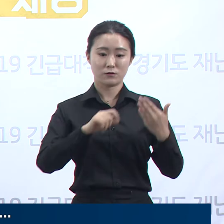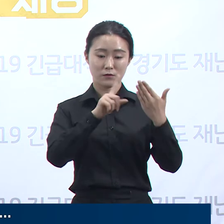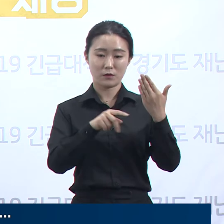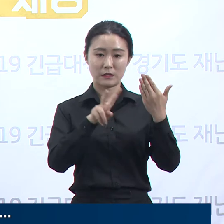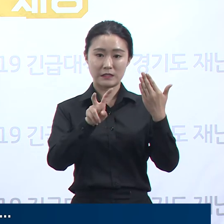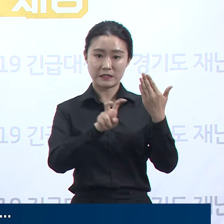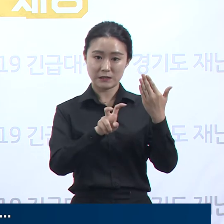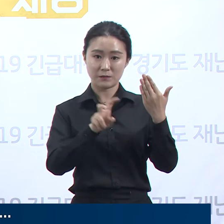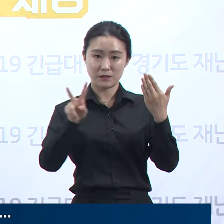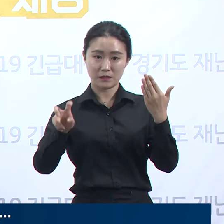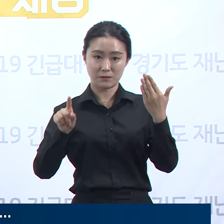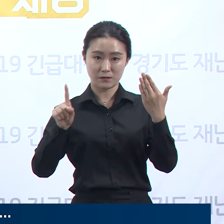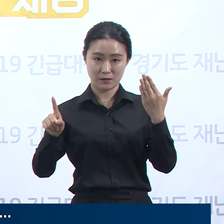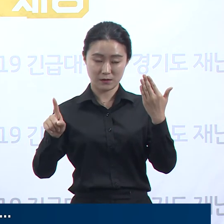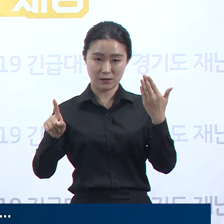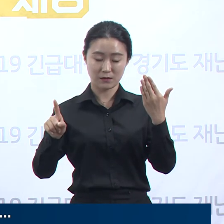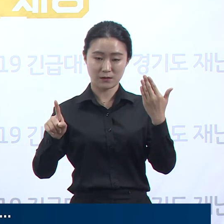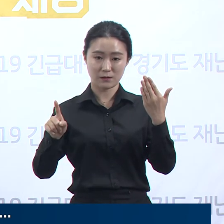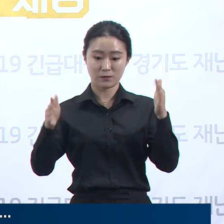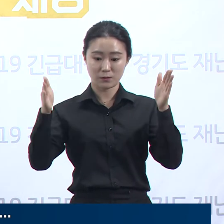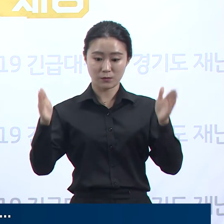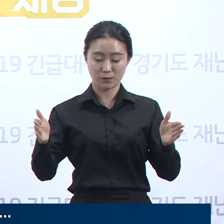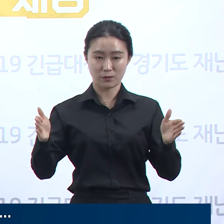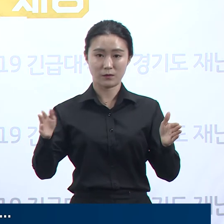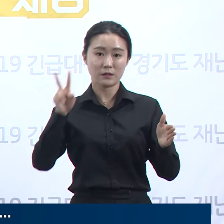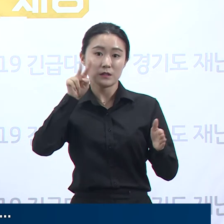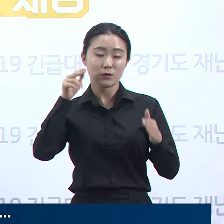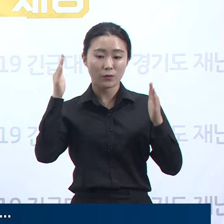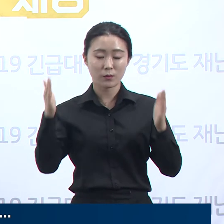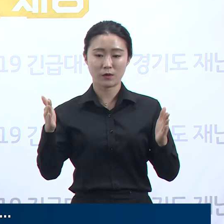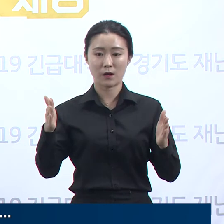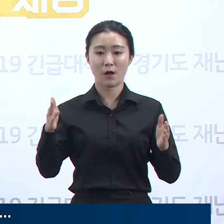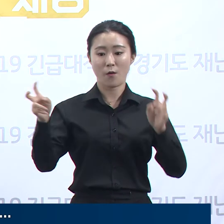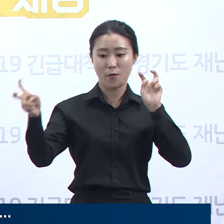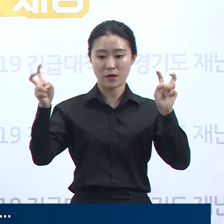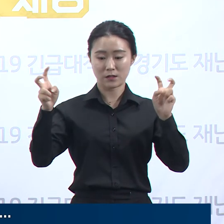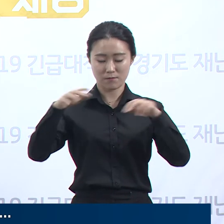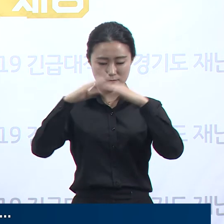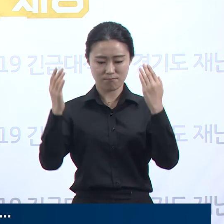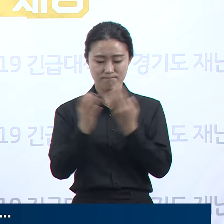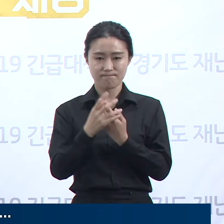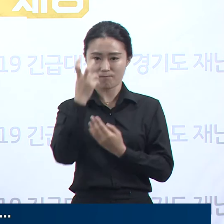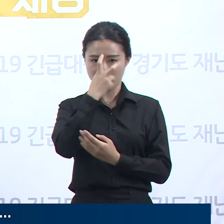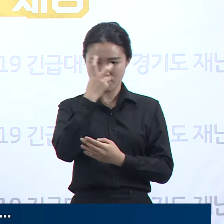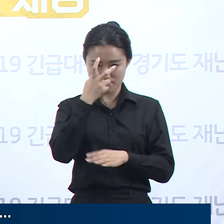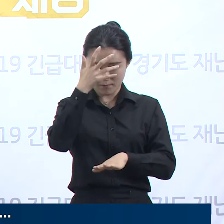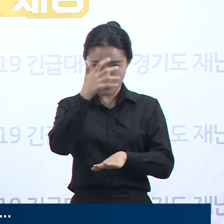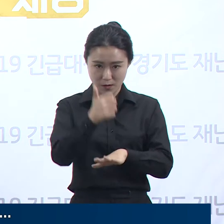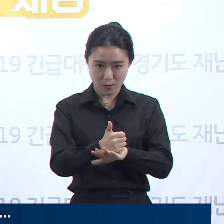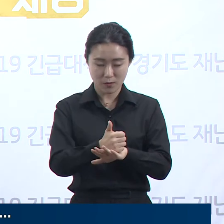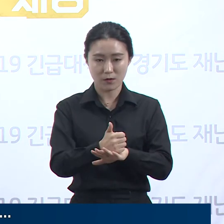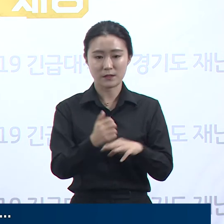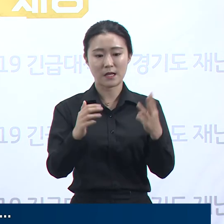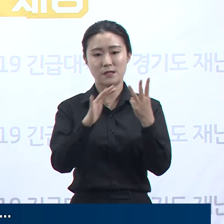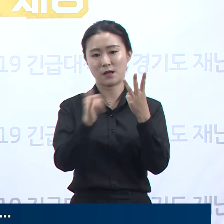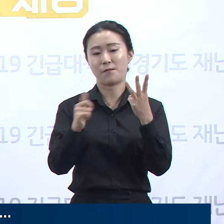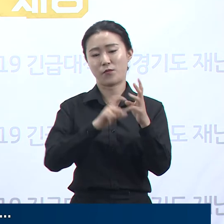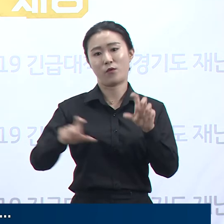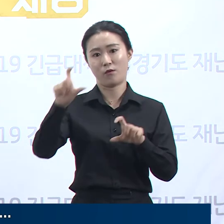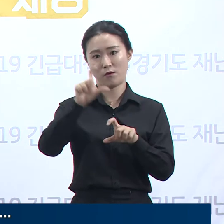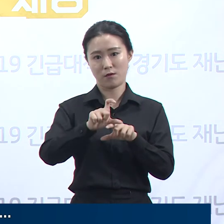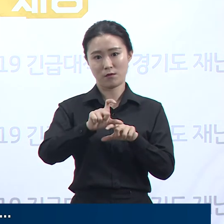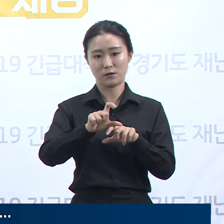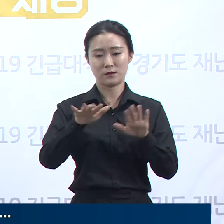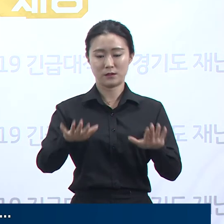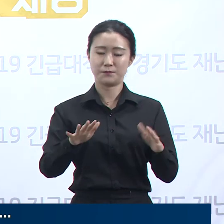양일간 해당 물류회사 직원 29명에 대해 전수검사를 실시한 결과 3명이 추가 확진되어 현재까지 누적